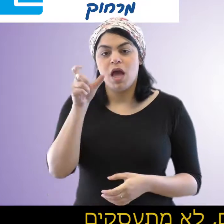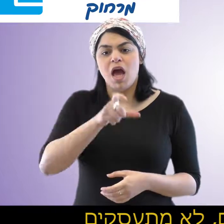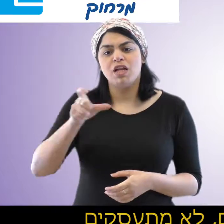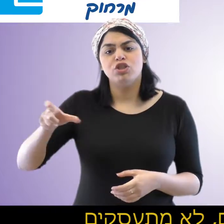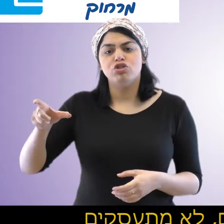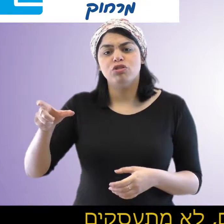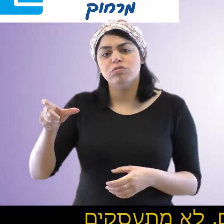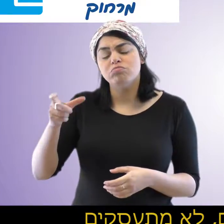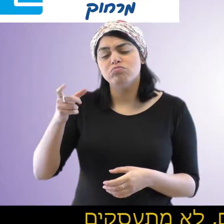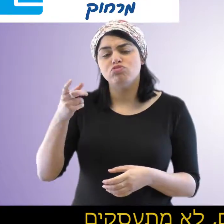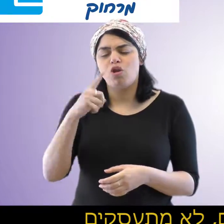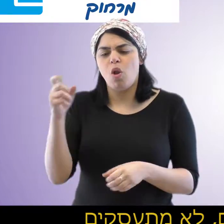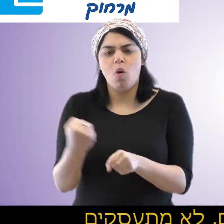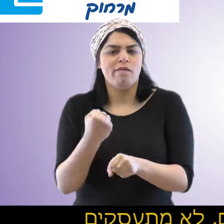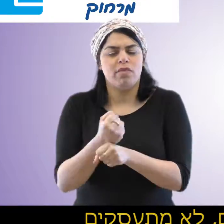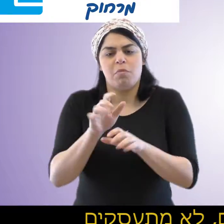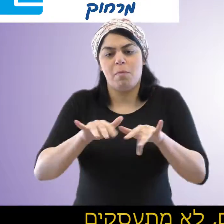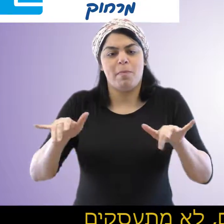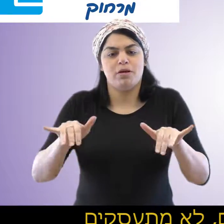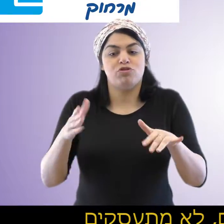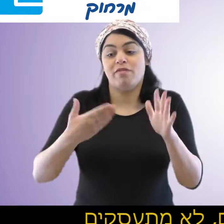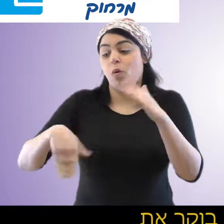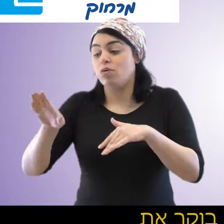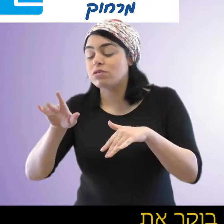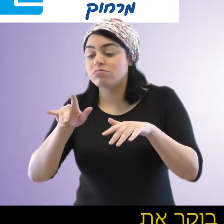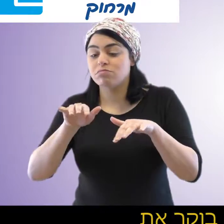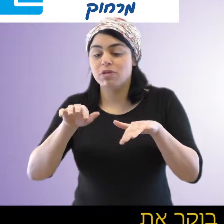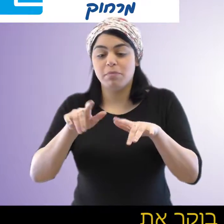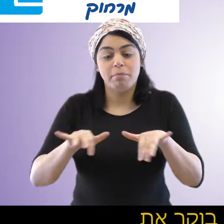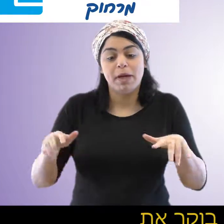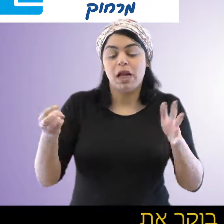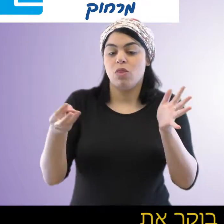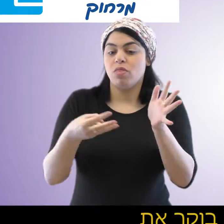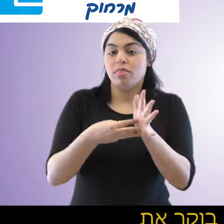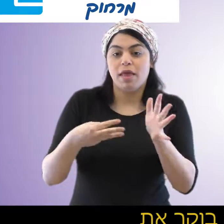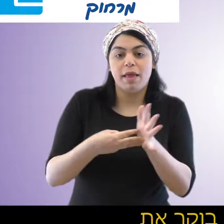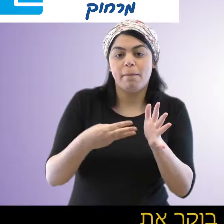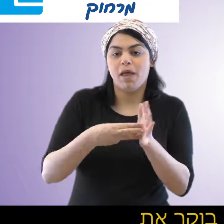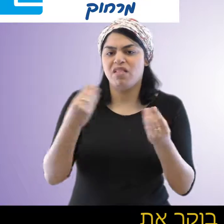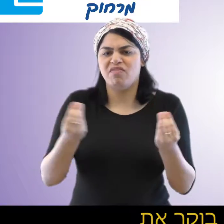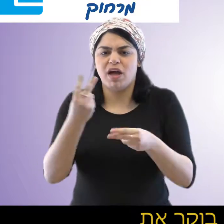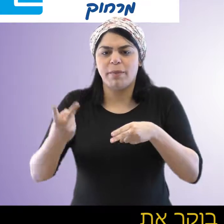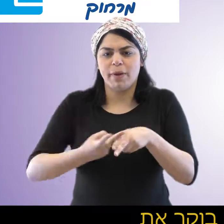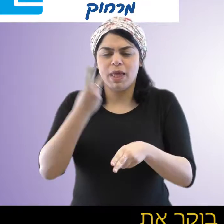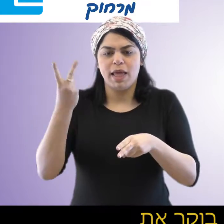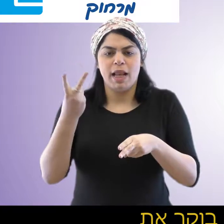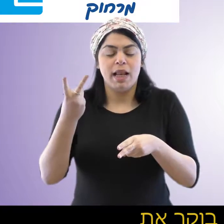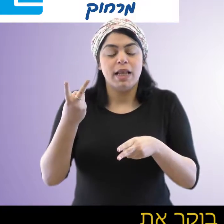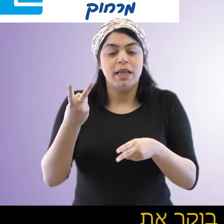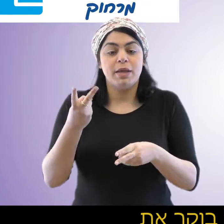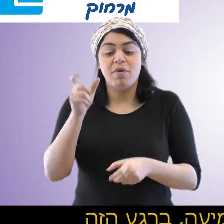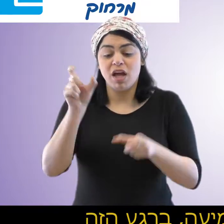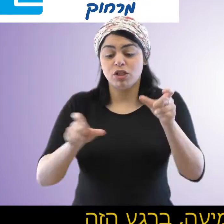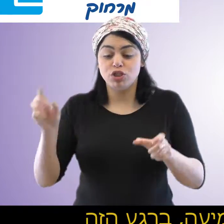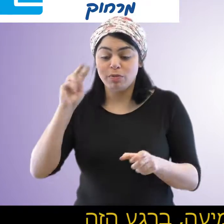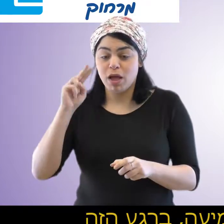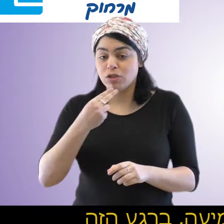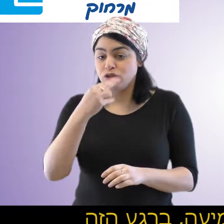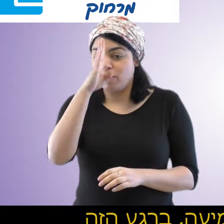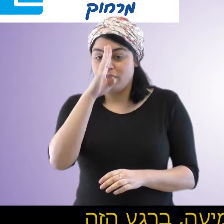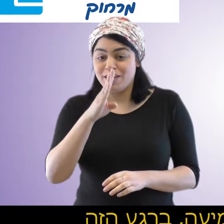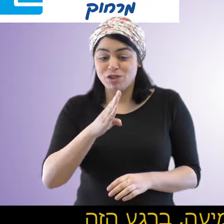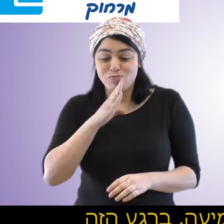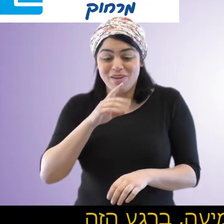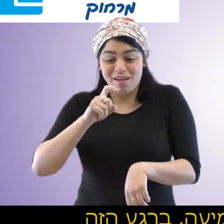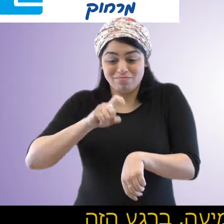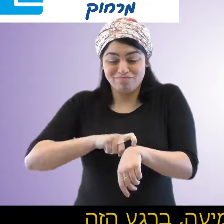אנחנו אנשים לא מתעסקים לחשבים, חוץ מהמחשב שאתה מקליל לכל בוקר את העניינים השופיעים שלך והמיילים. אנשים